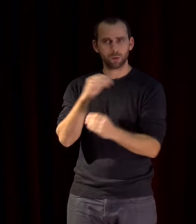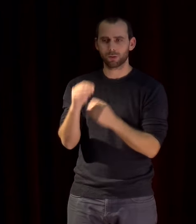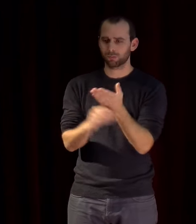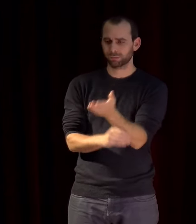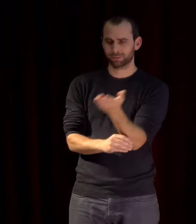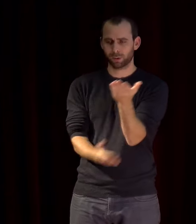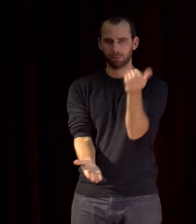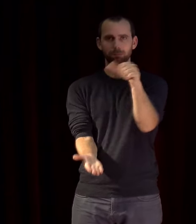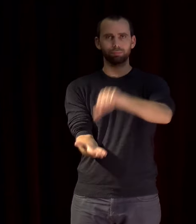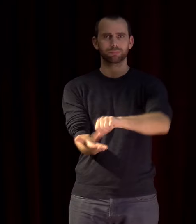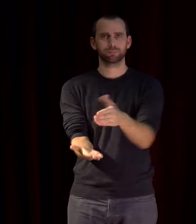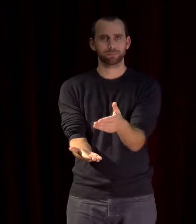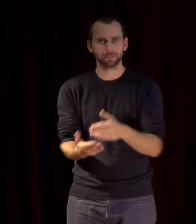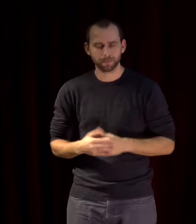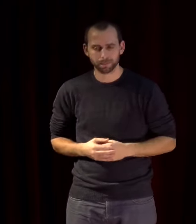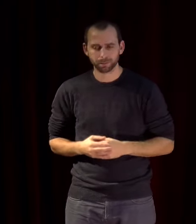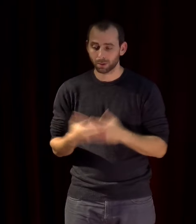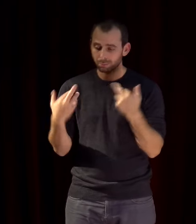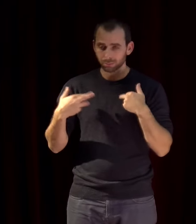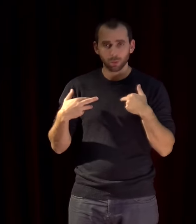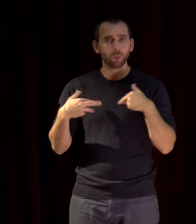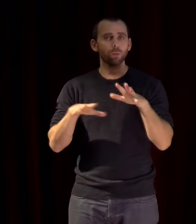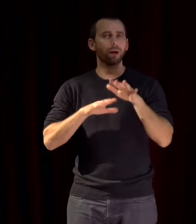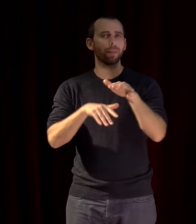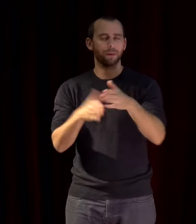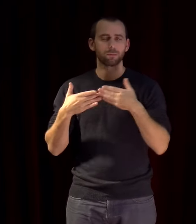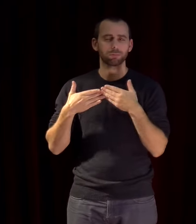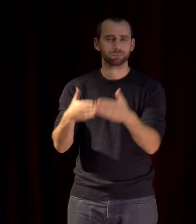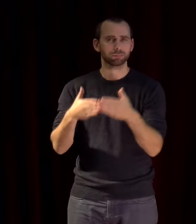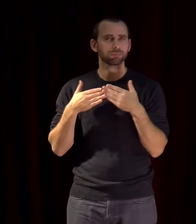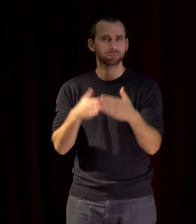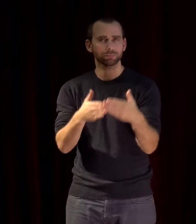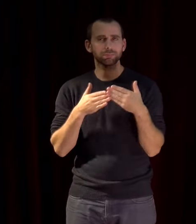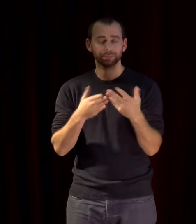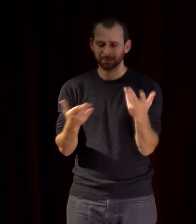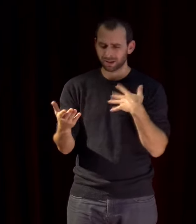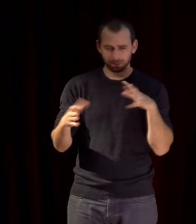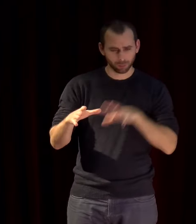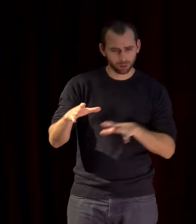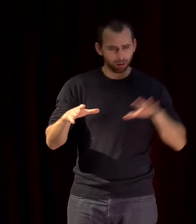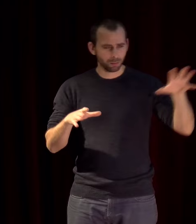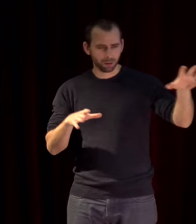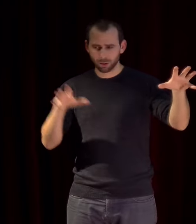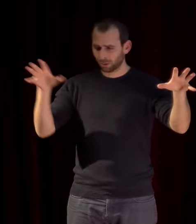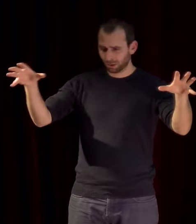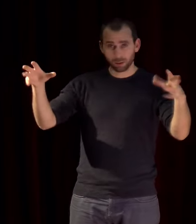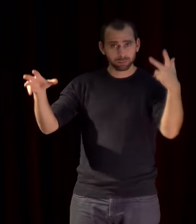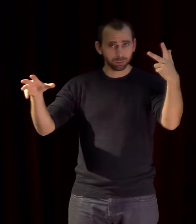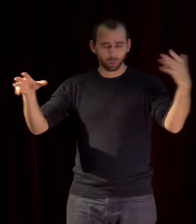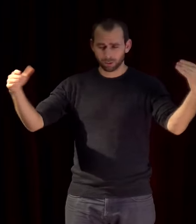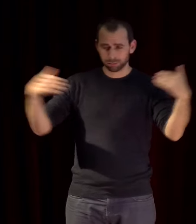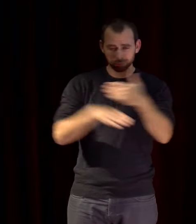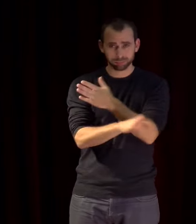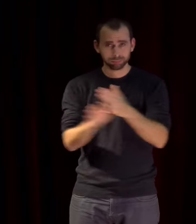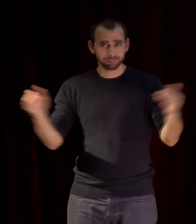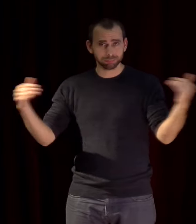traversé par des routes maritimes entre trois continents donc c'est très singulier la Méditerranée dans sa morphologie